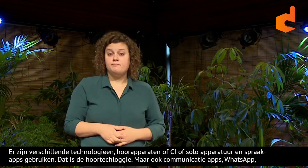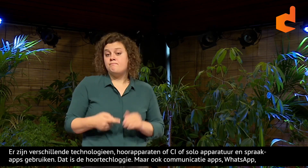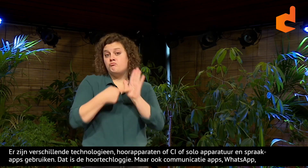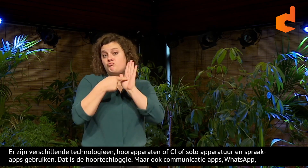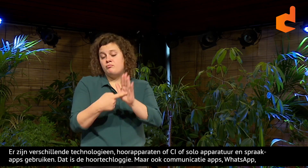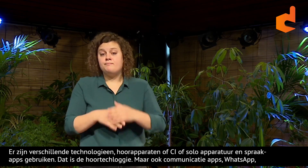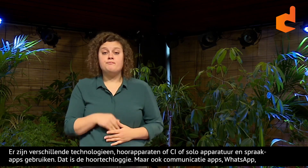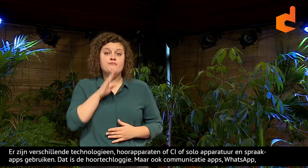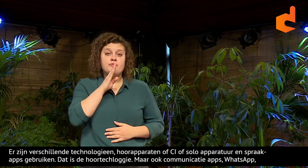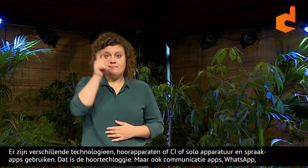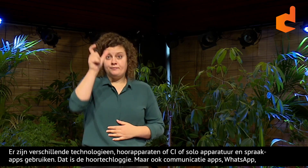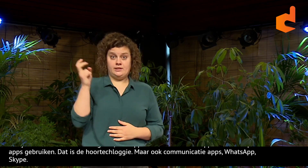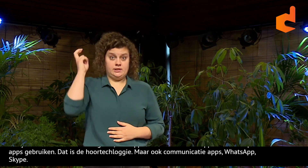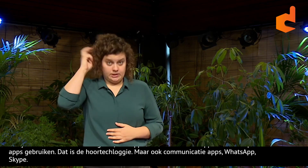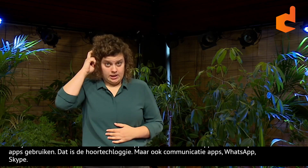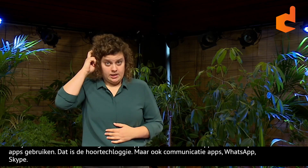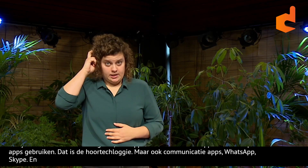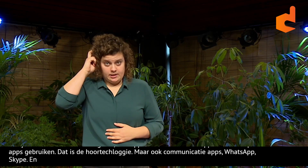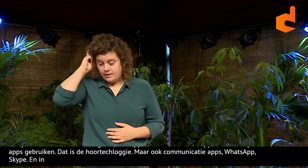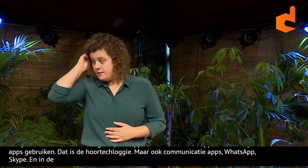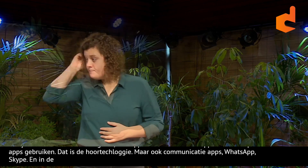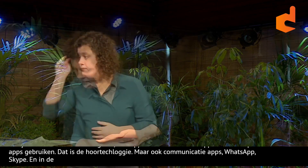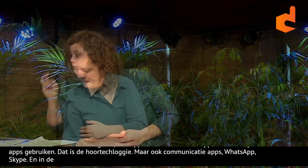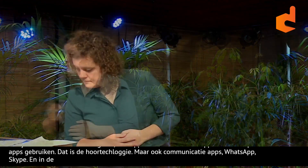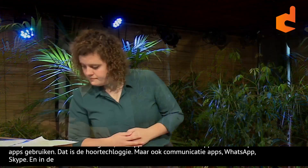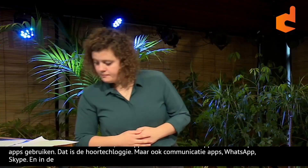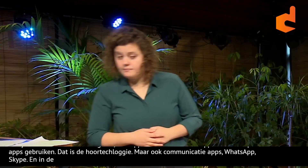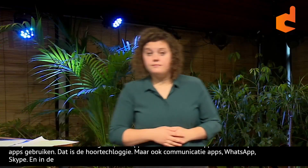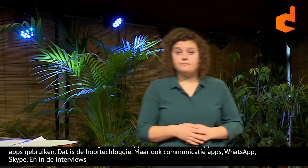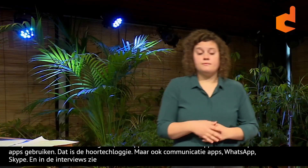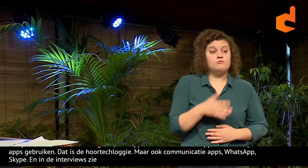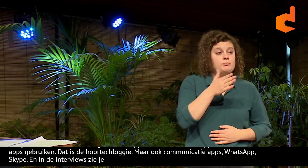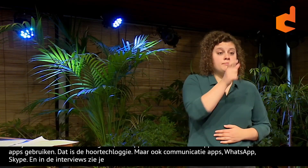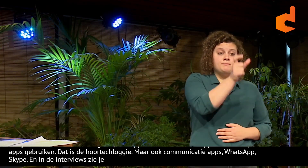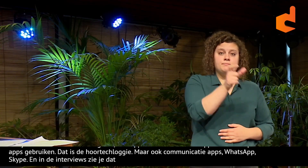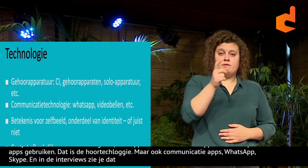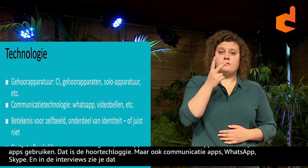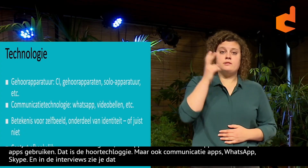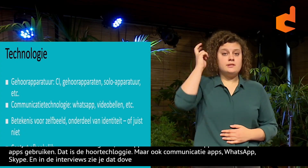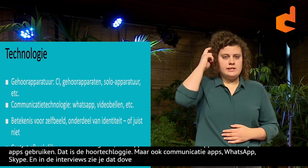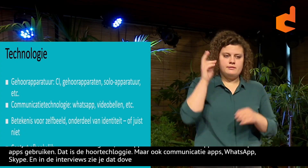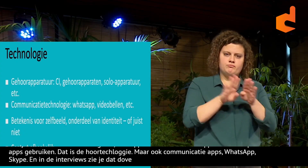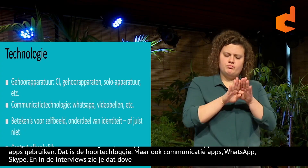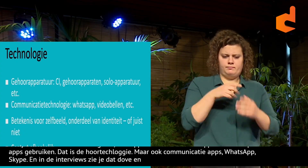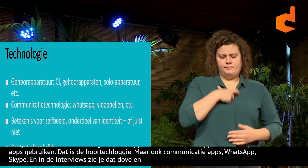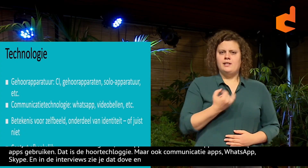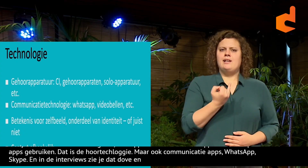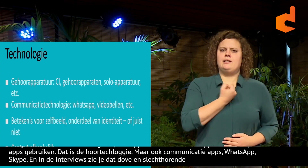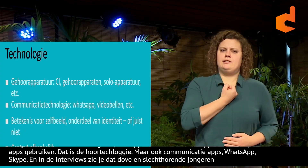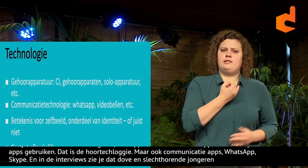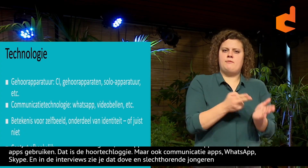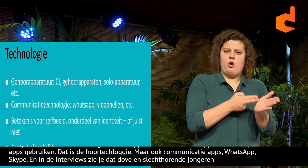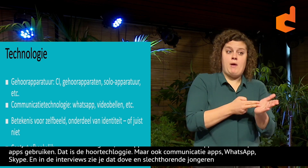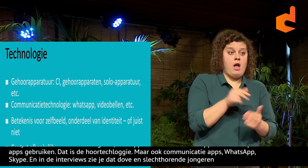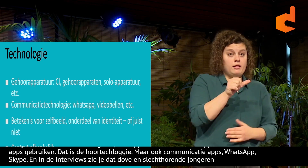in de interviews hebben we gemerkt dat dove en slecht horende jongeren... verschillende visies hebben over het gebruik van dat soort apparatuur. Bijvoorbeeld het